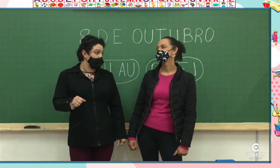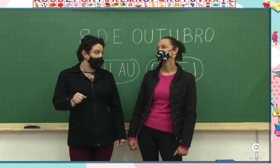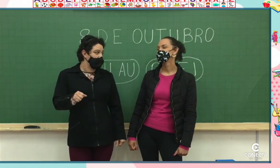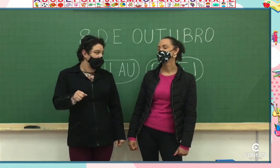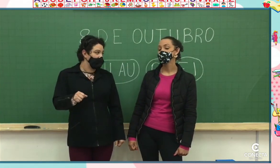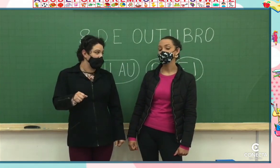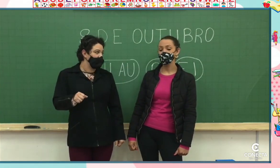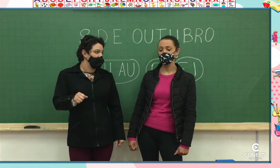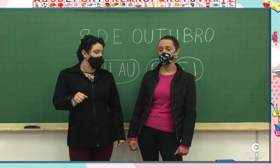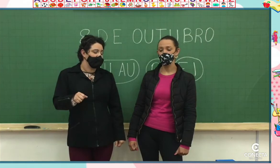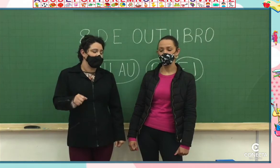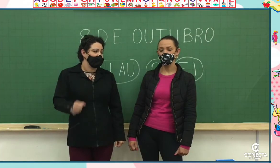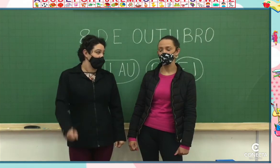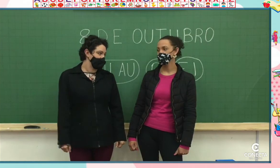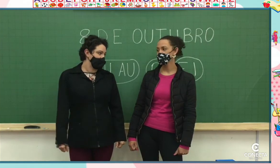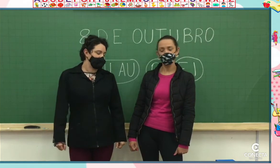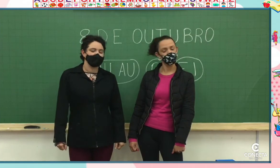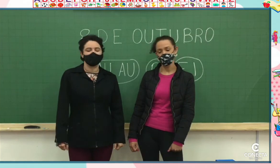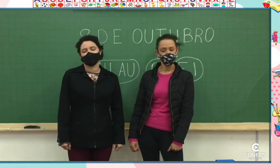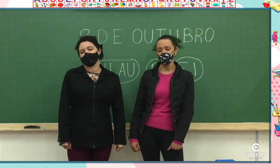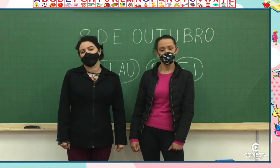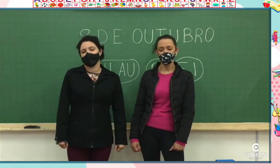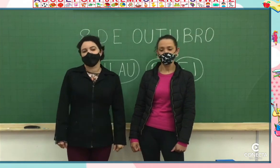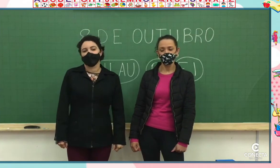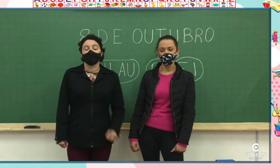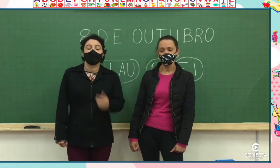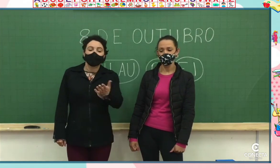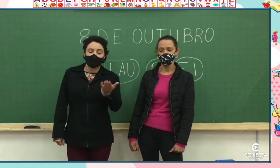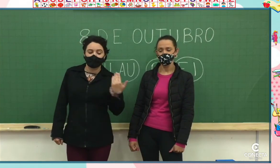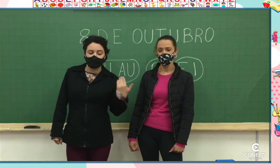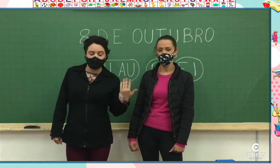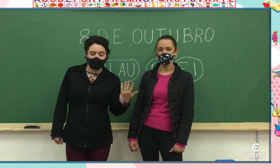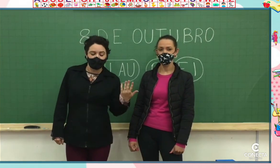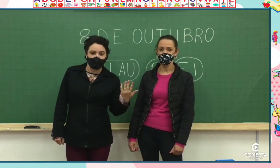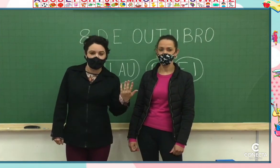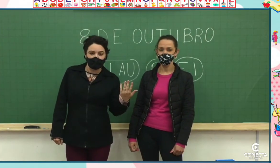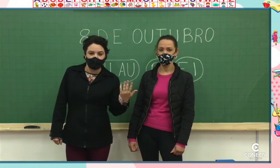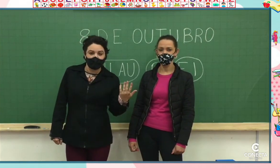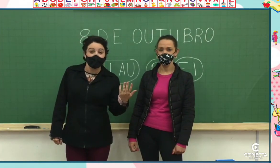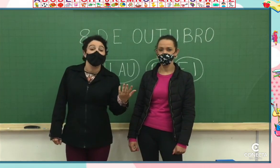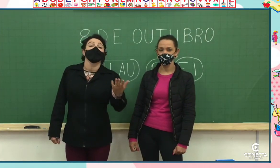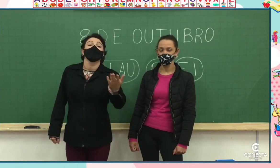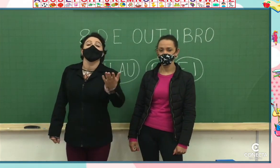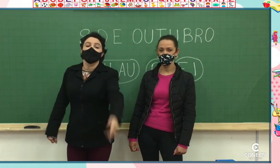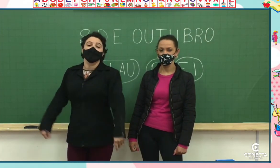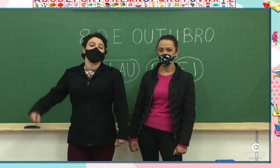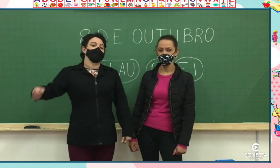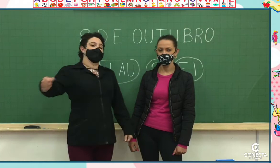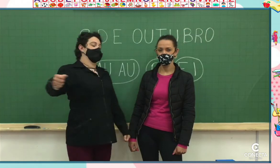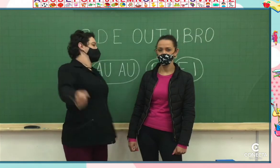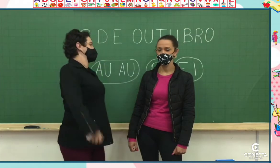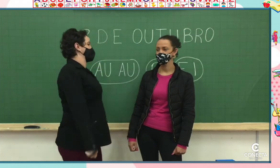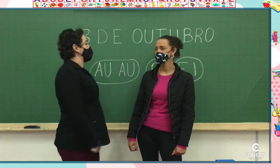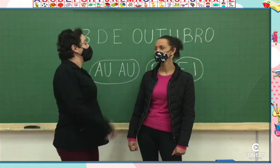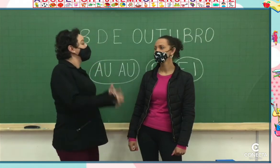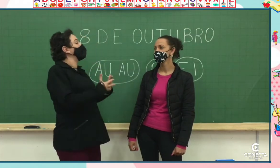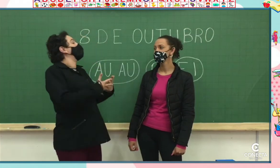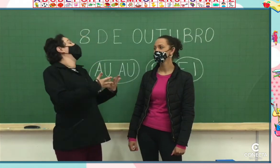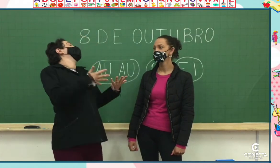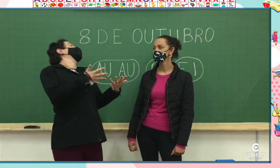Não sabe? Não sei, professora Não sabe? Falem para a professora Jana. Isso.